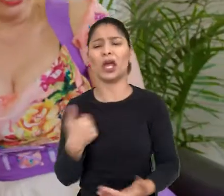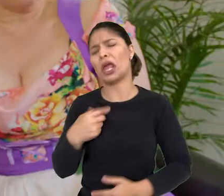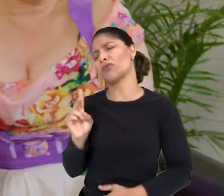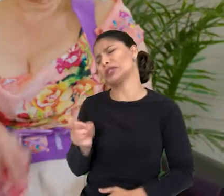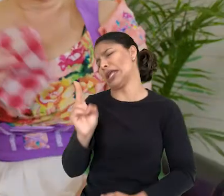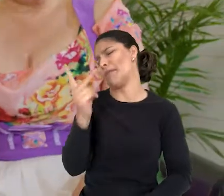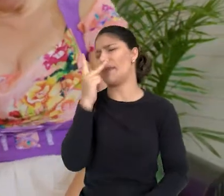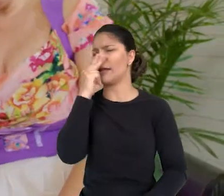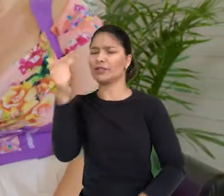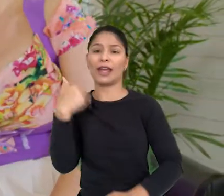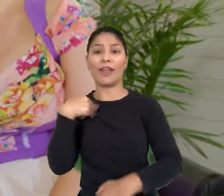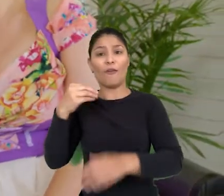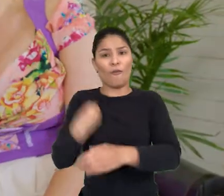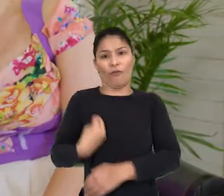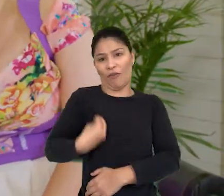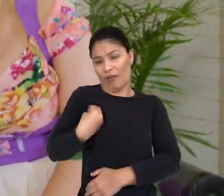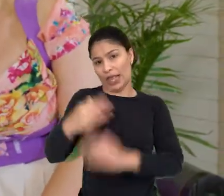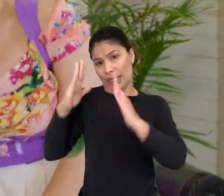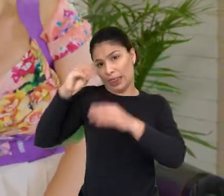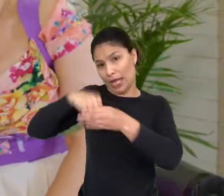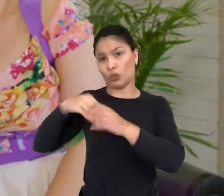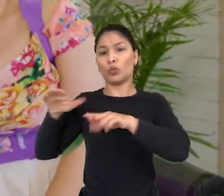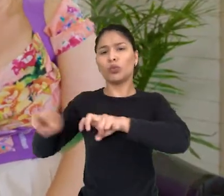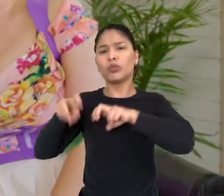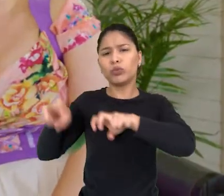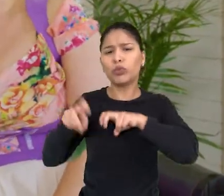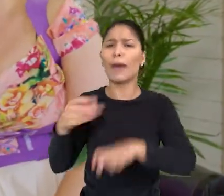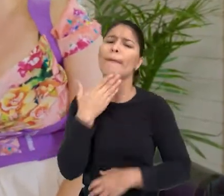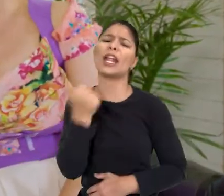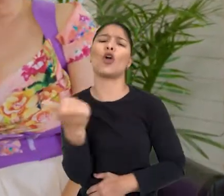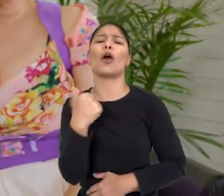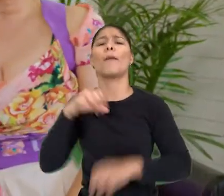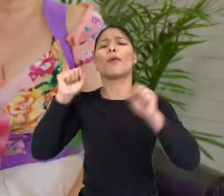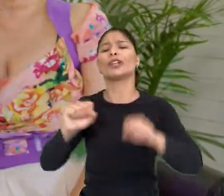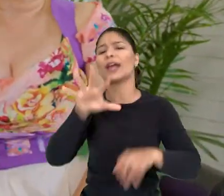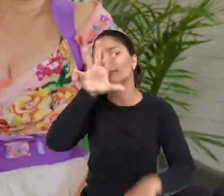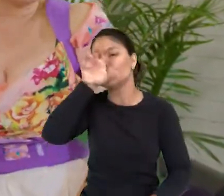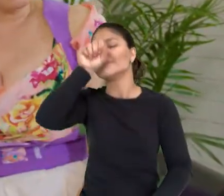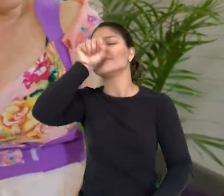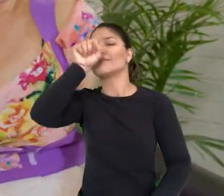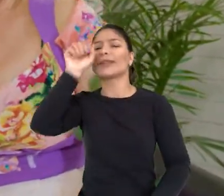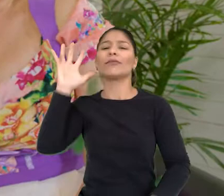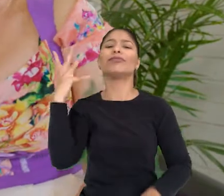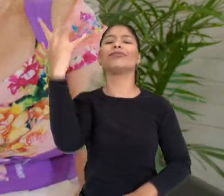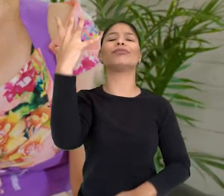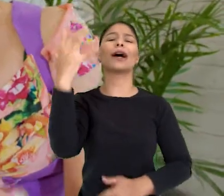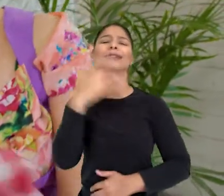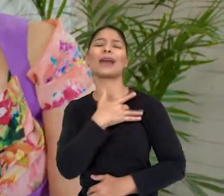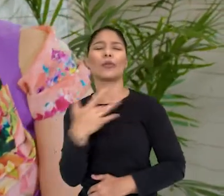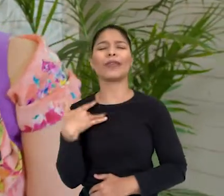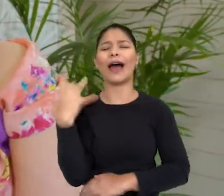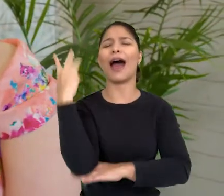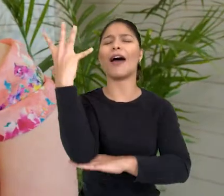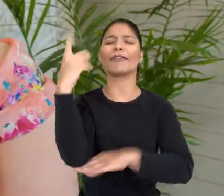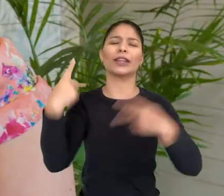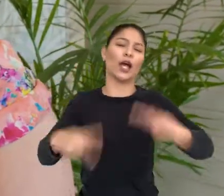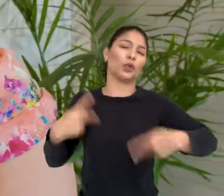que a vida no campo era melhor mesmo. Mas aqui a gente pode respirar. A gente tem uma vida mais saudável, mais natural,